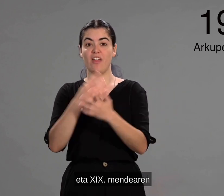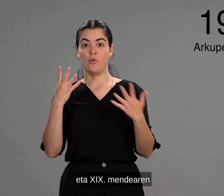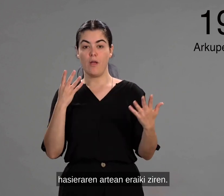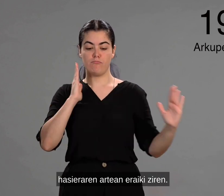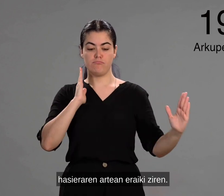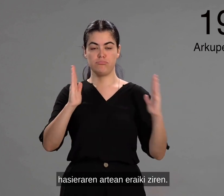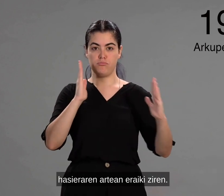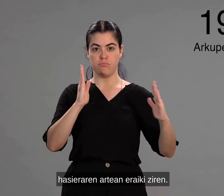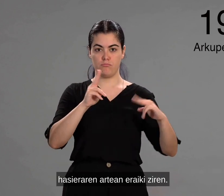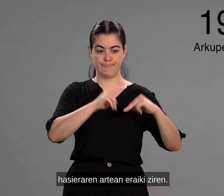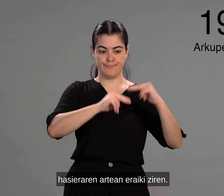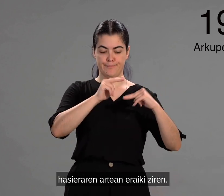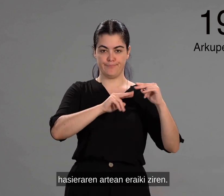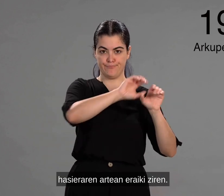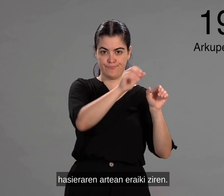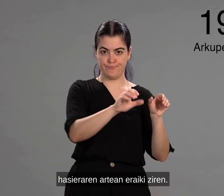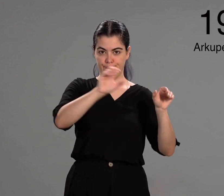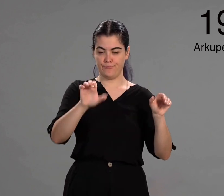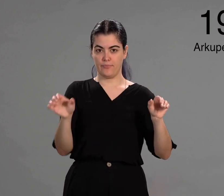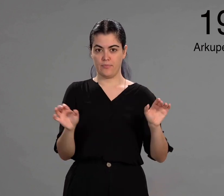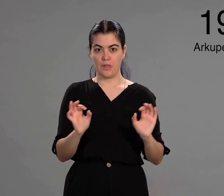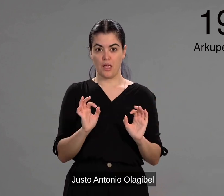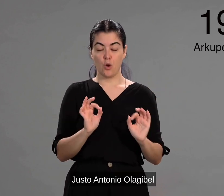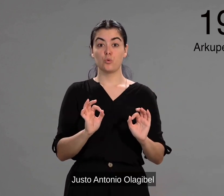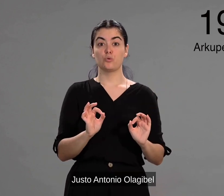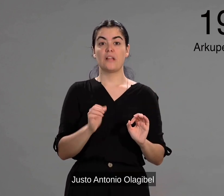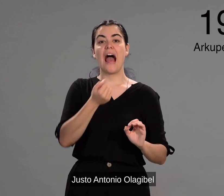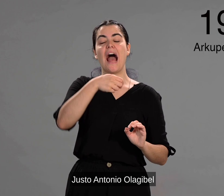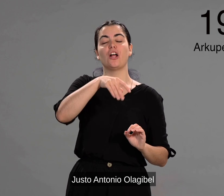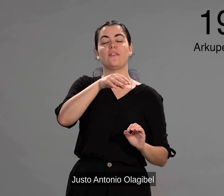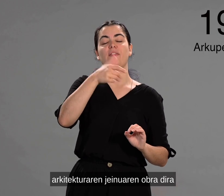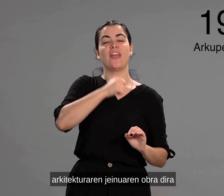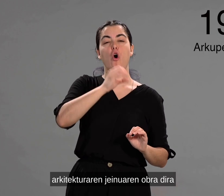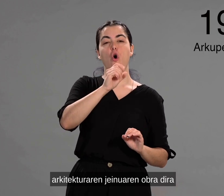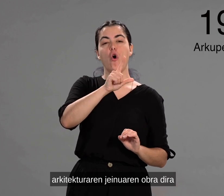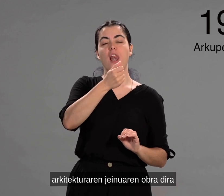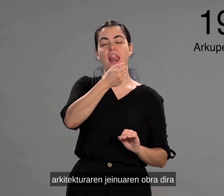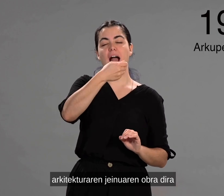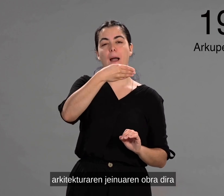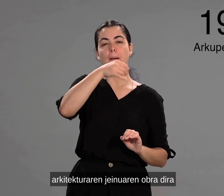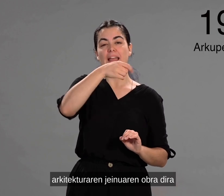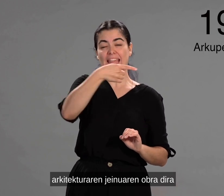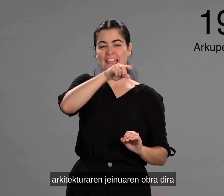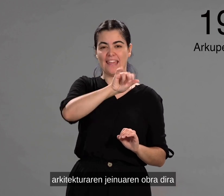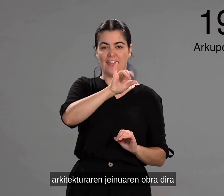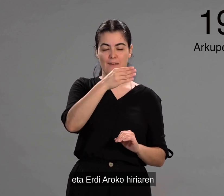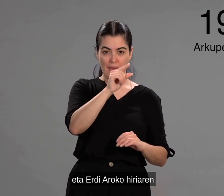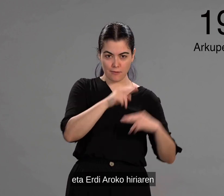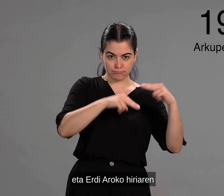asieraren artean eraikiziren. Justo Antonio Lagibel arkitekturaren jeinuaren obra dira, eta erdiaroko